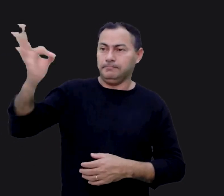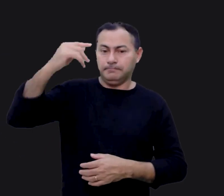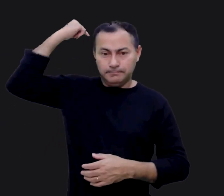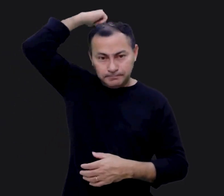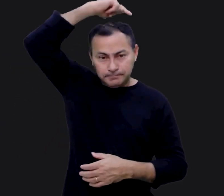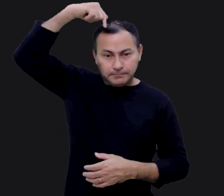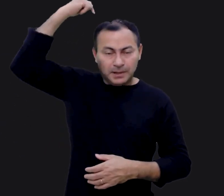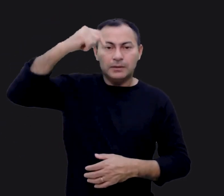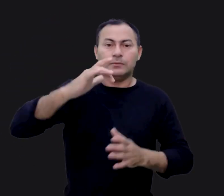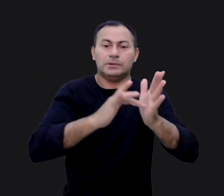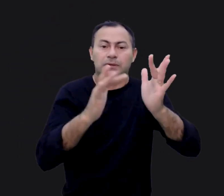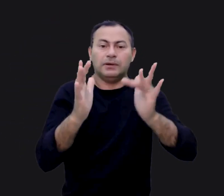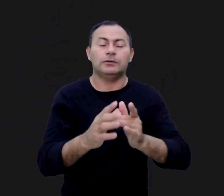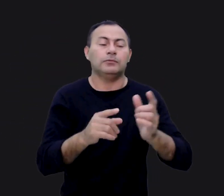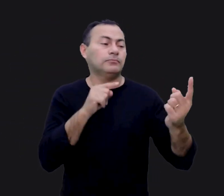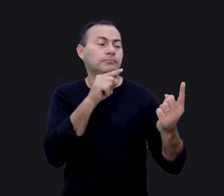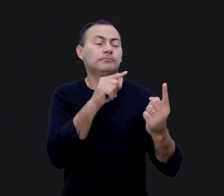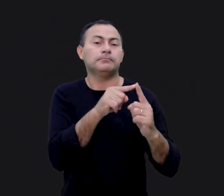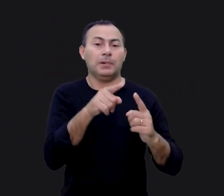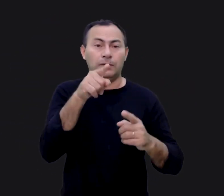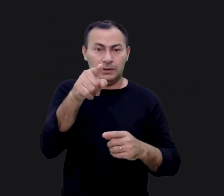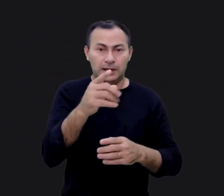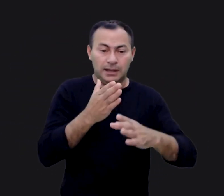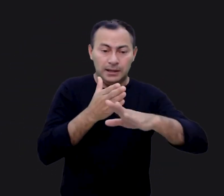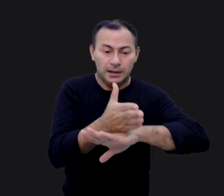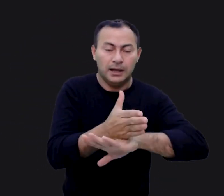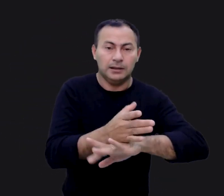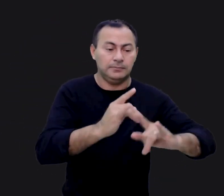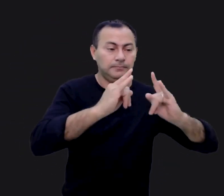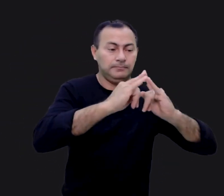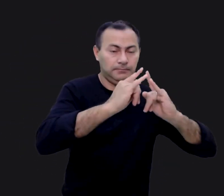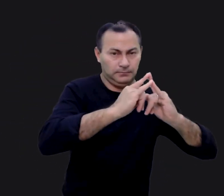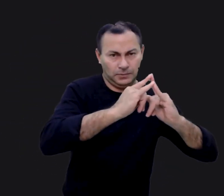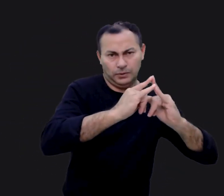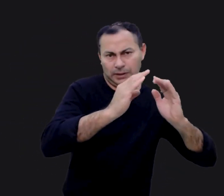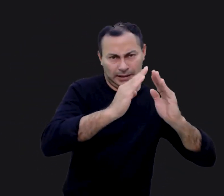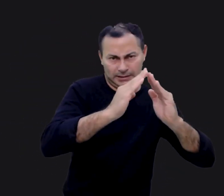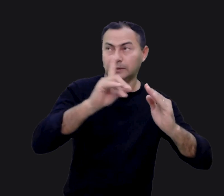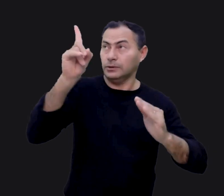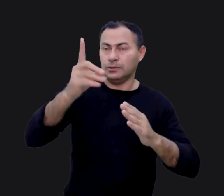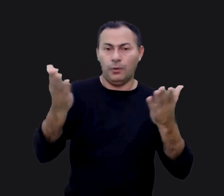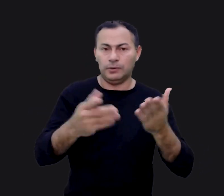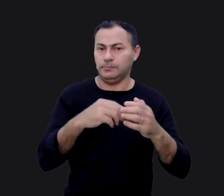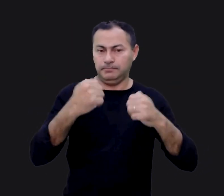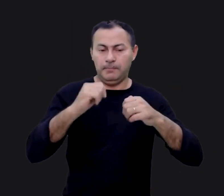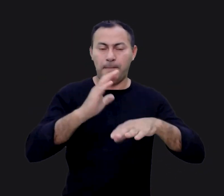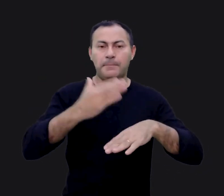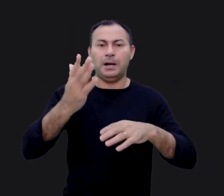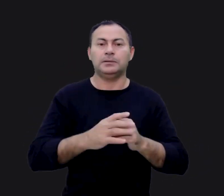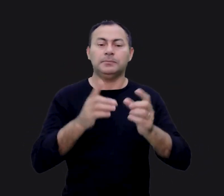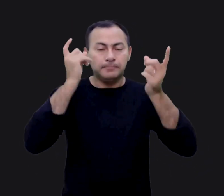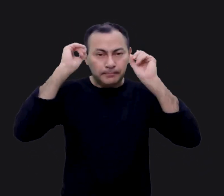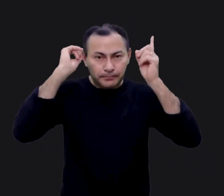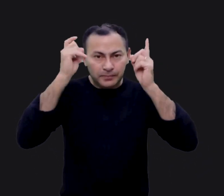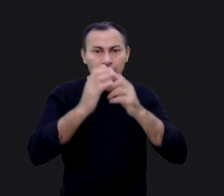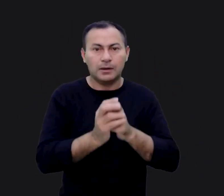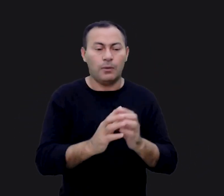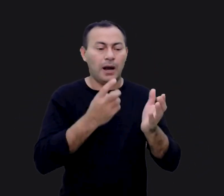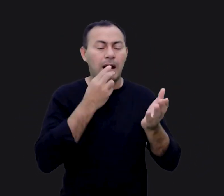tem um significado, tem um propósito. Se você entrar no tabernáculo hoje você não precisa mais se preocupar com